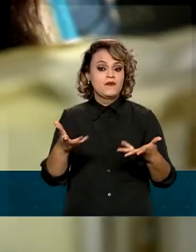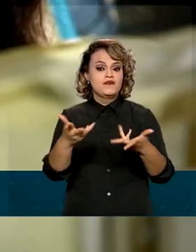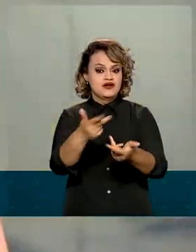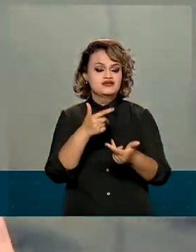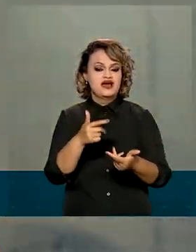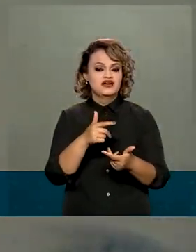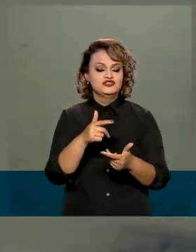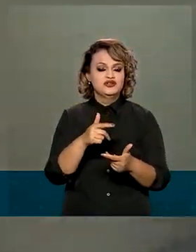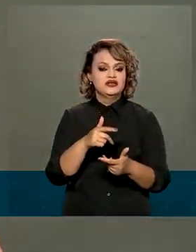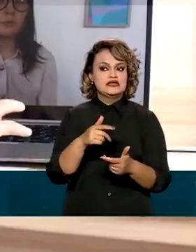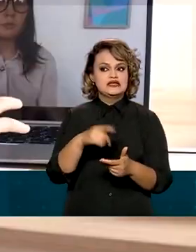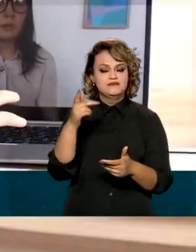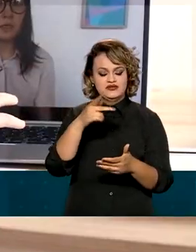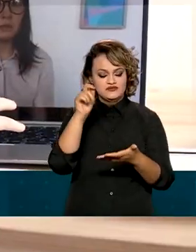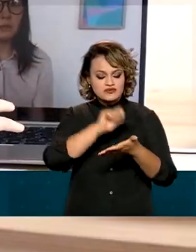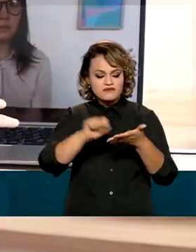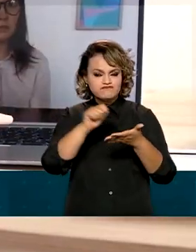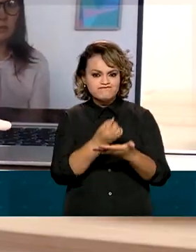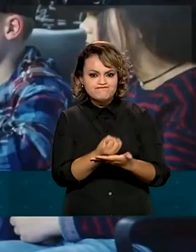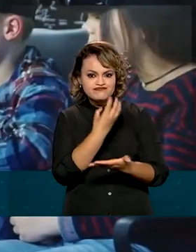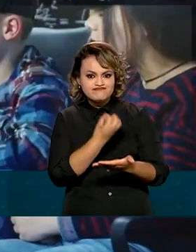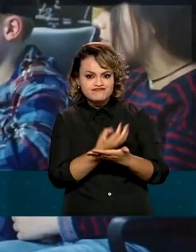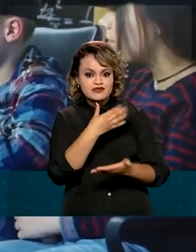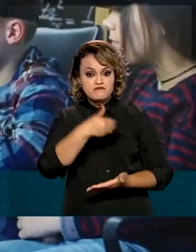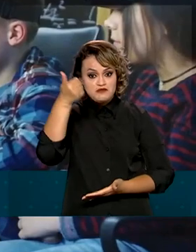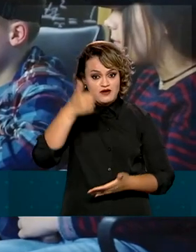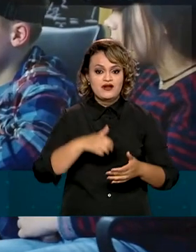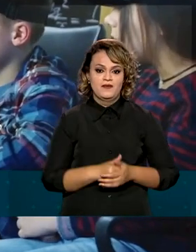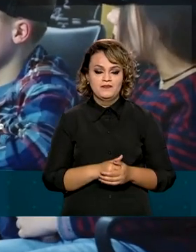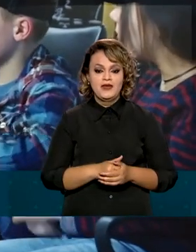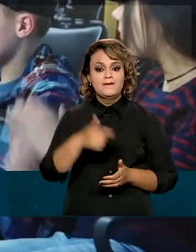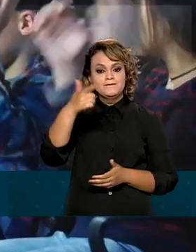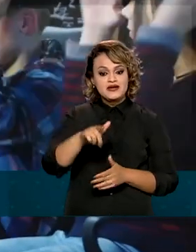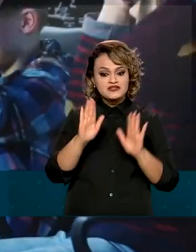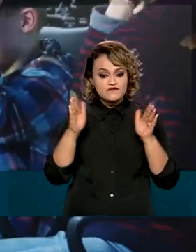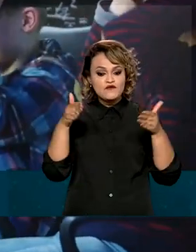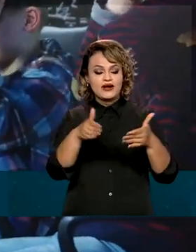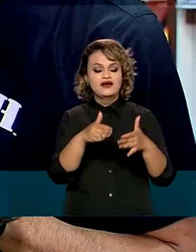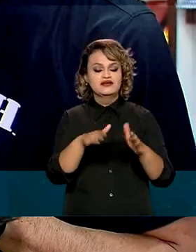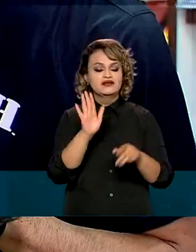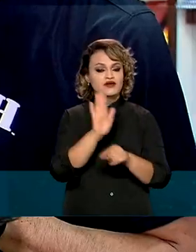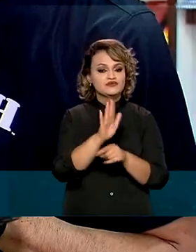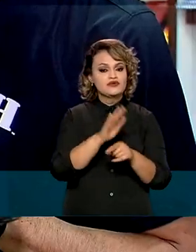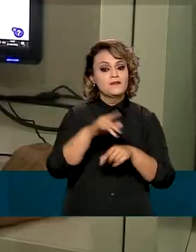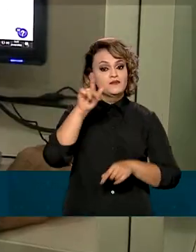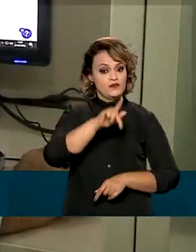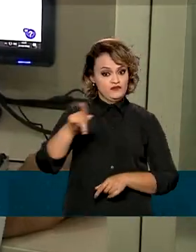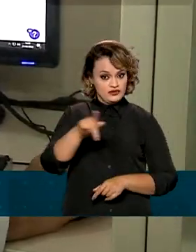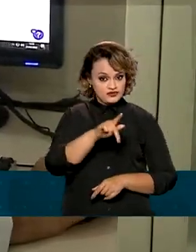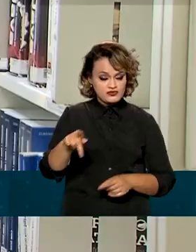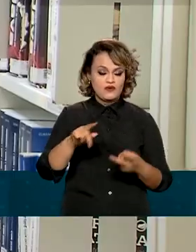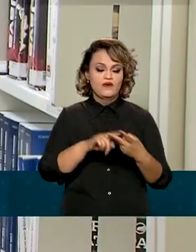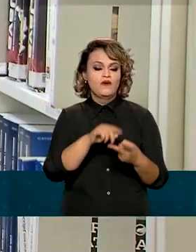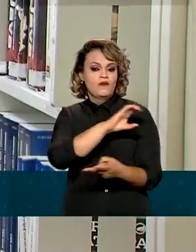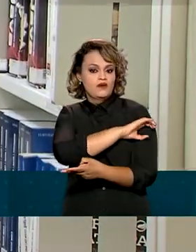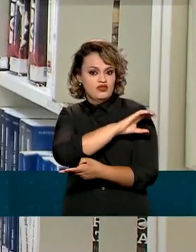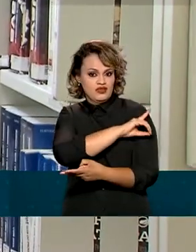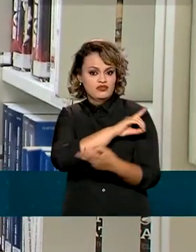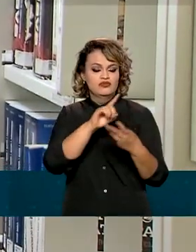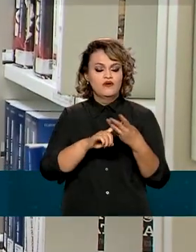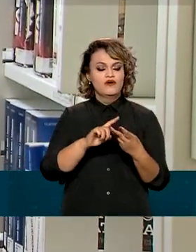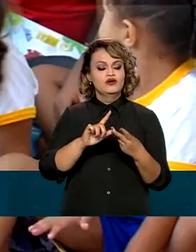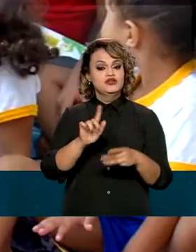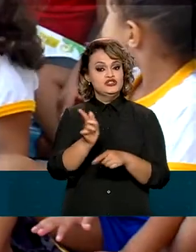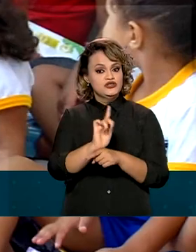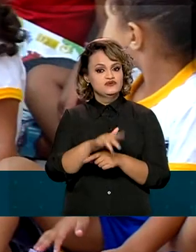e a taxa de alfabetização no país. E também é voltado para a capacitação de professores, coordenadores e